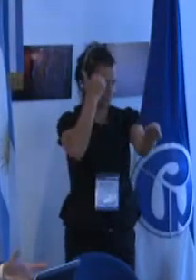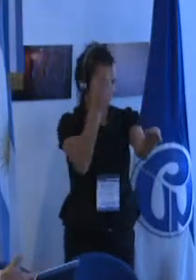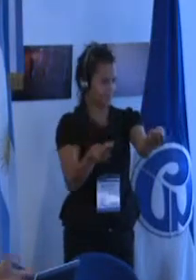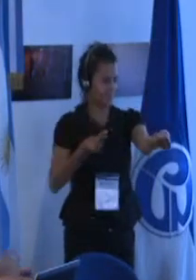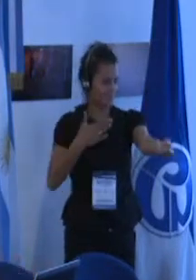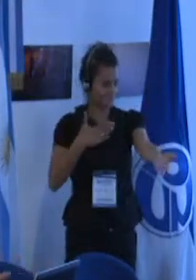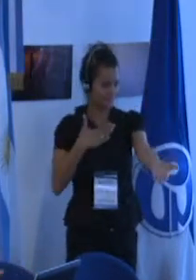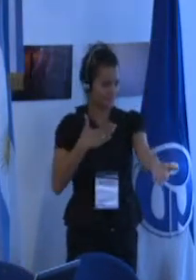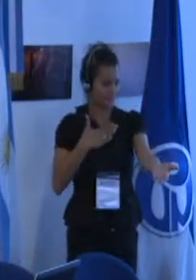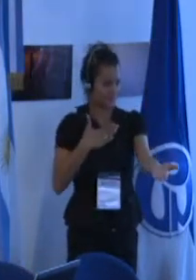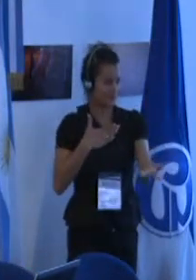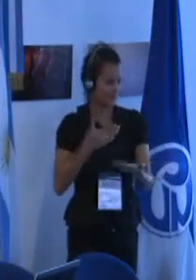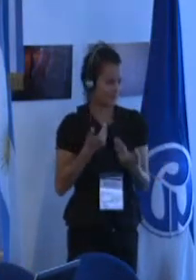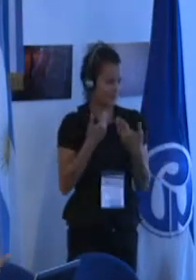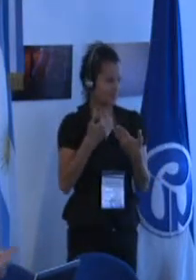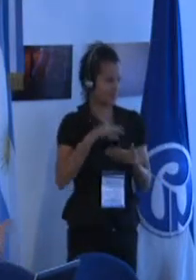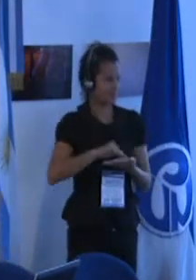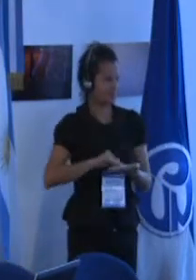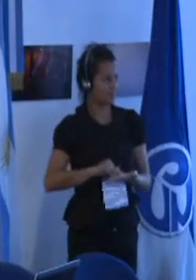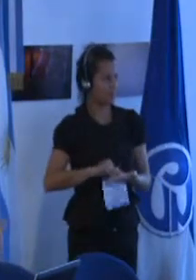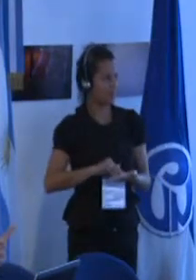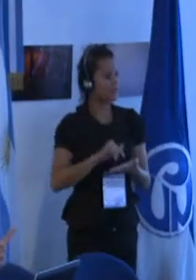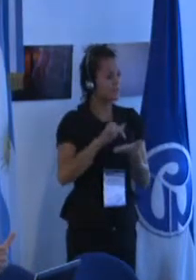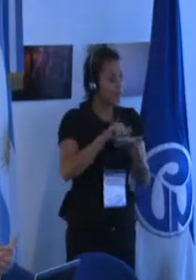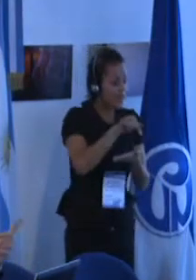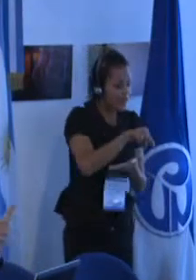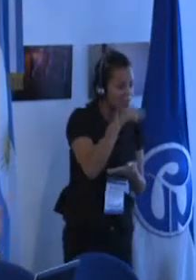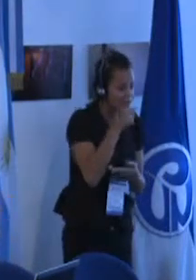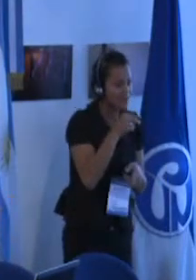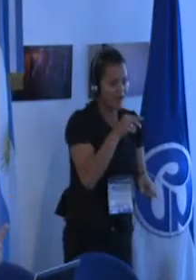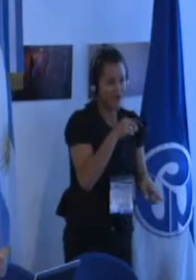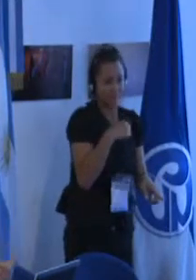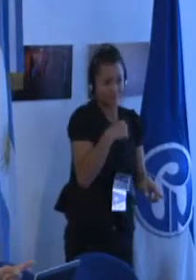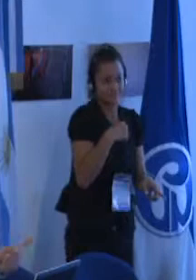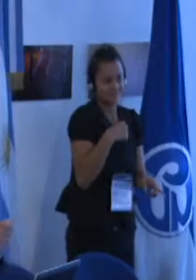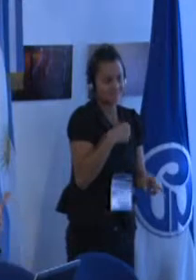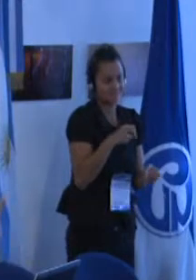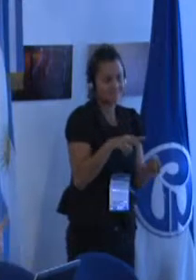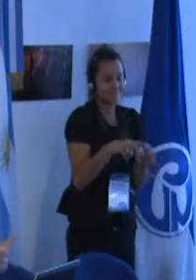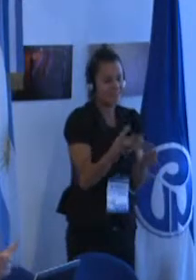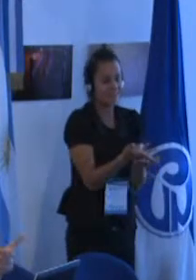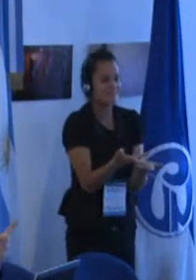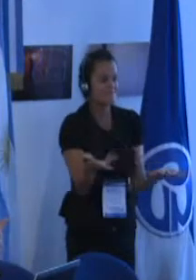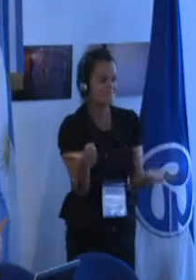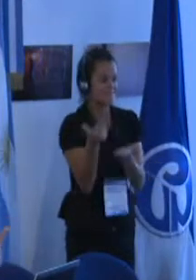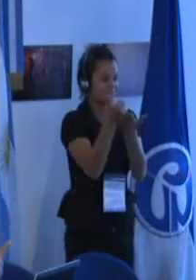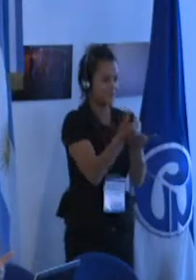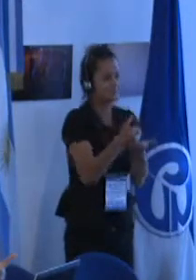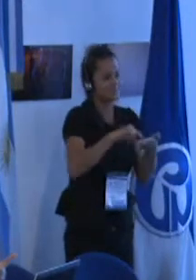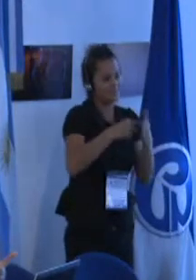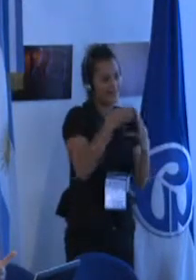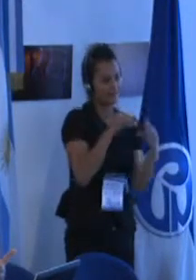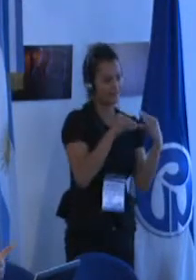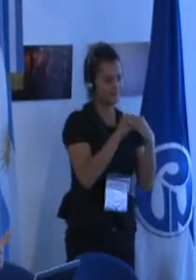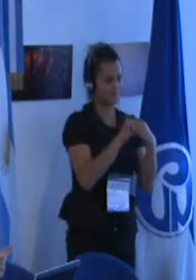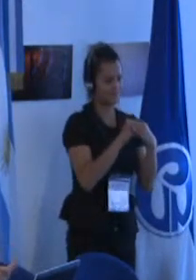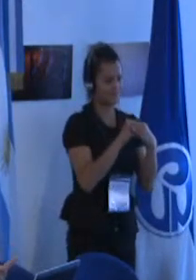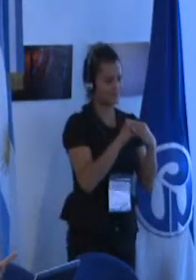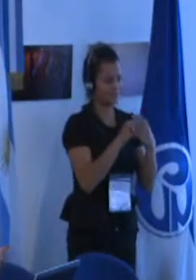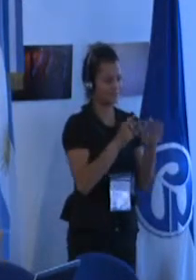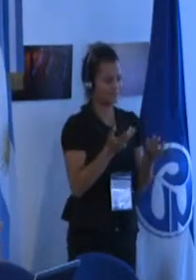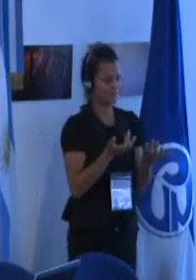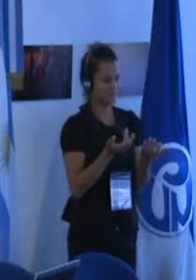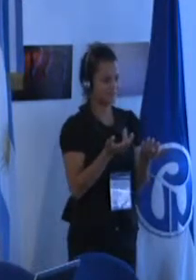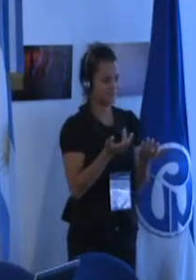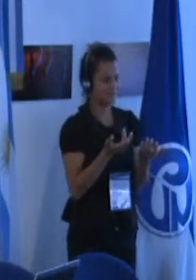adaptaciones para las herramientas que le permiten que no tenga necesidades educativas